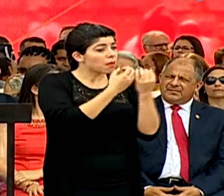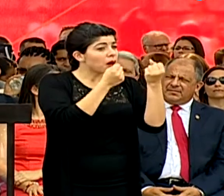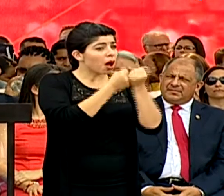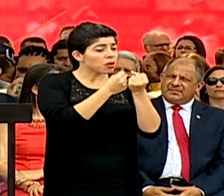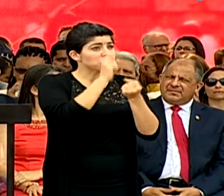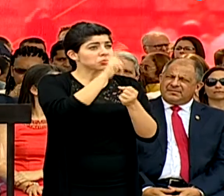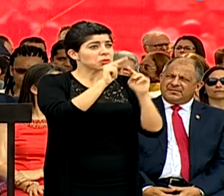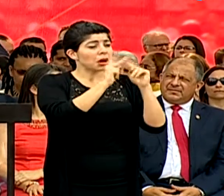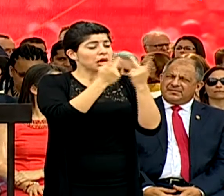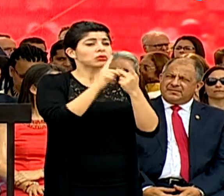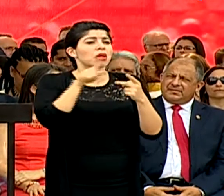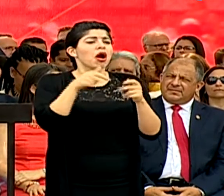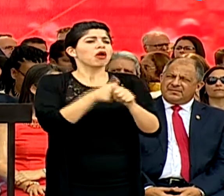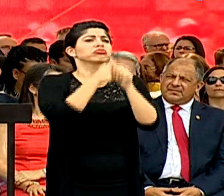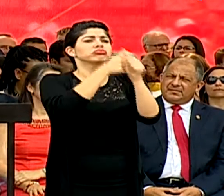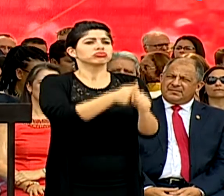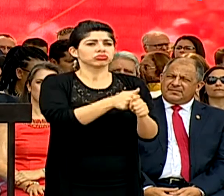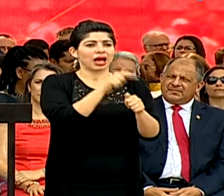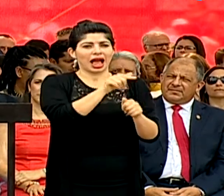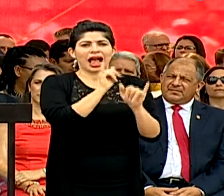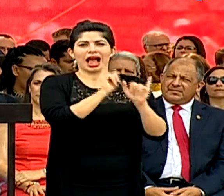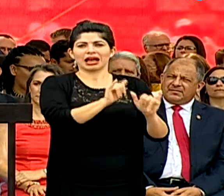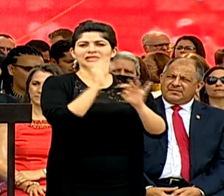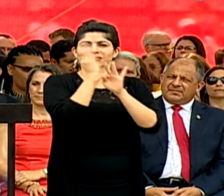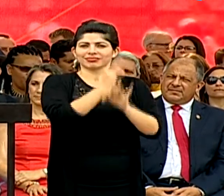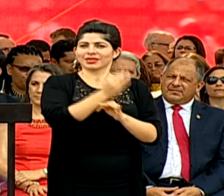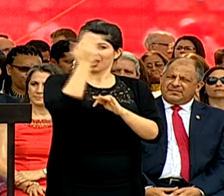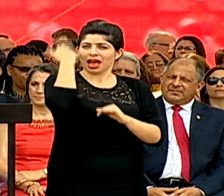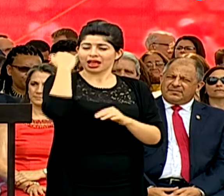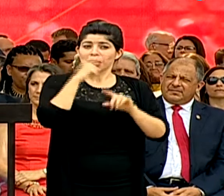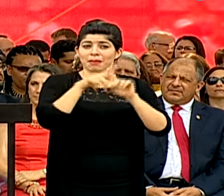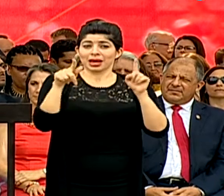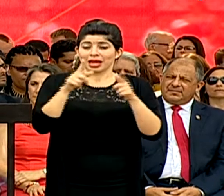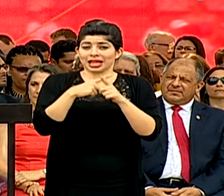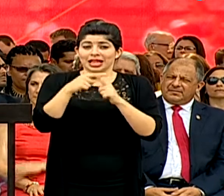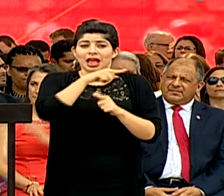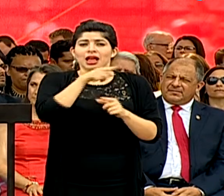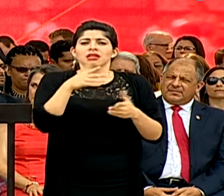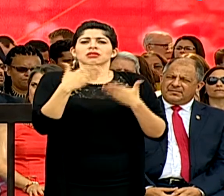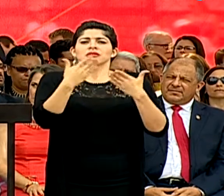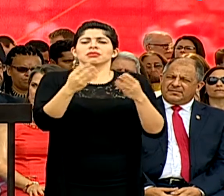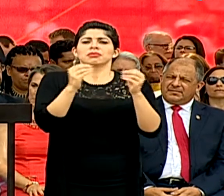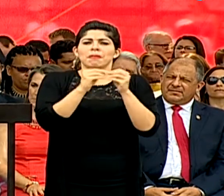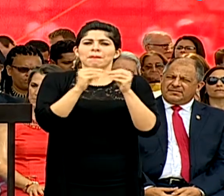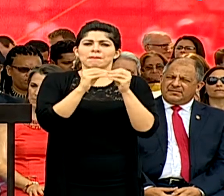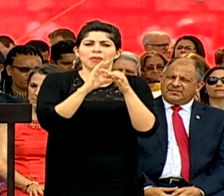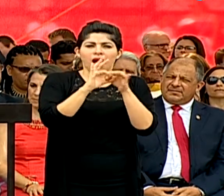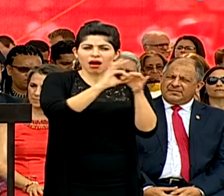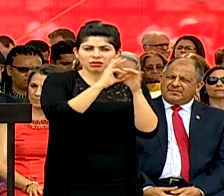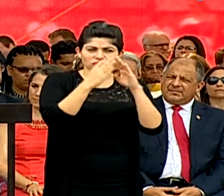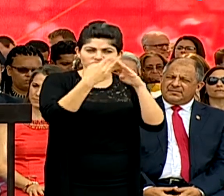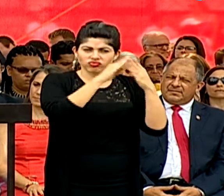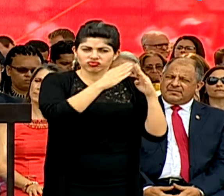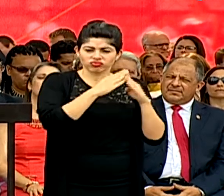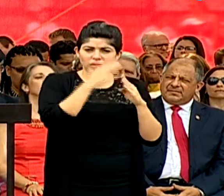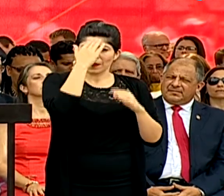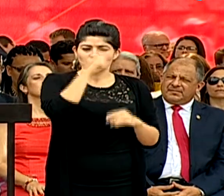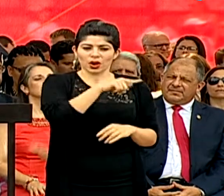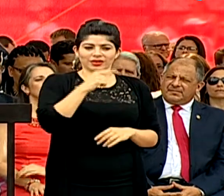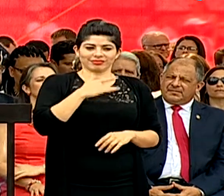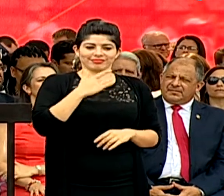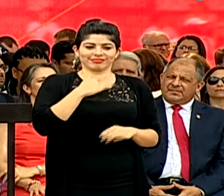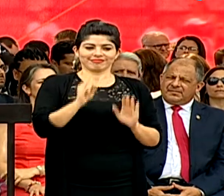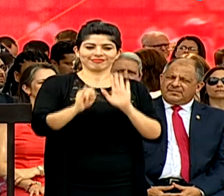a este partido. Y eso era una tradición. Entonces, esto brindaba una mayor unión de la población al sentirse